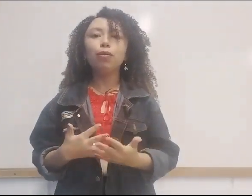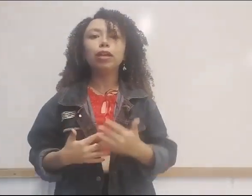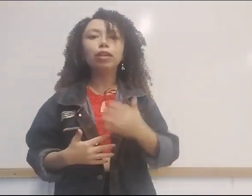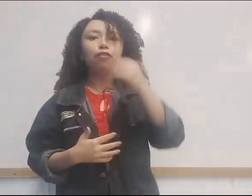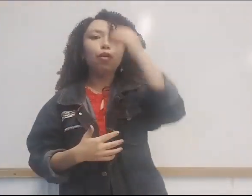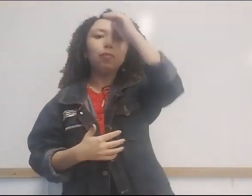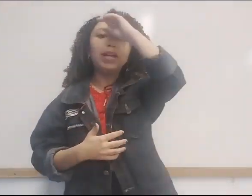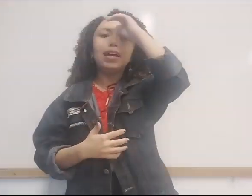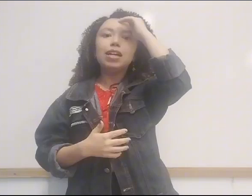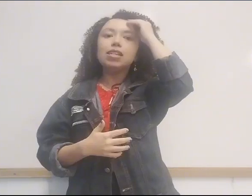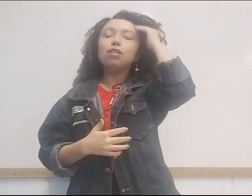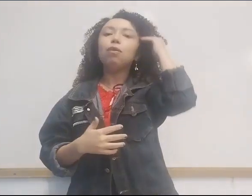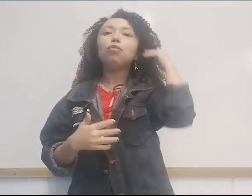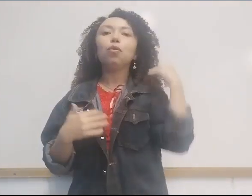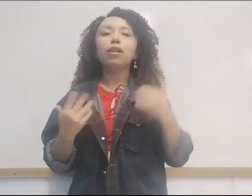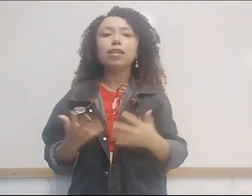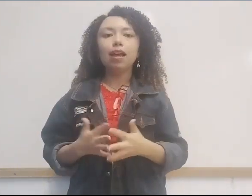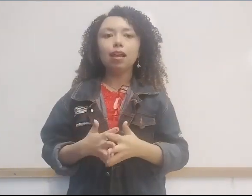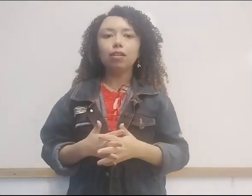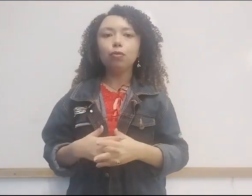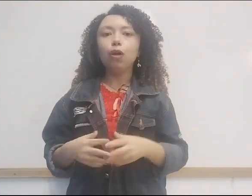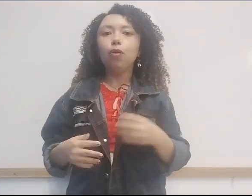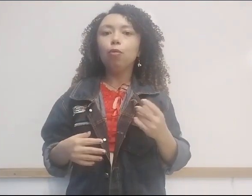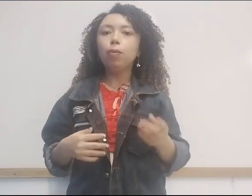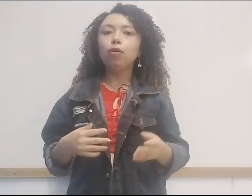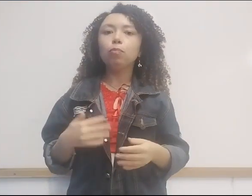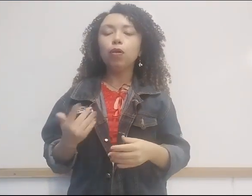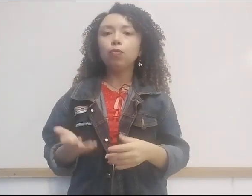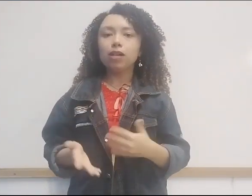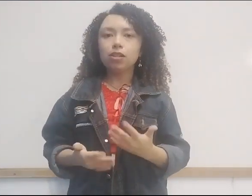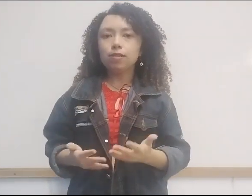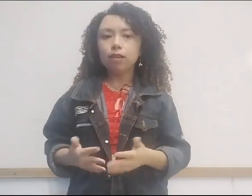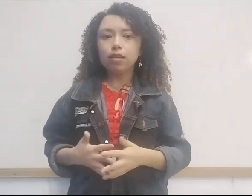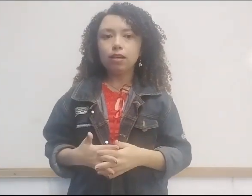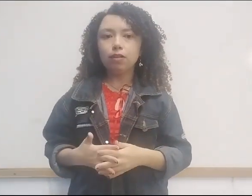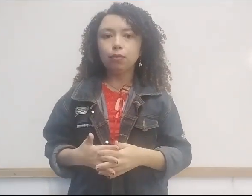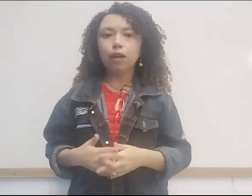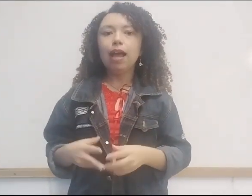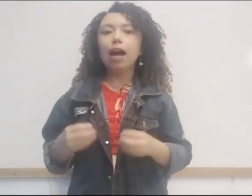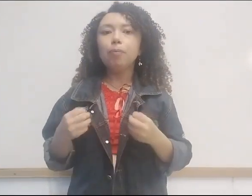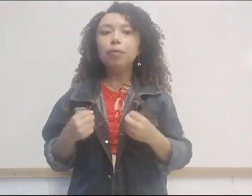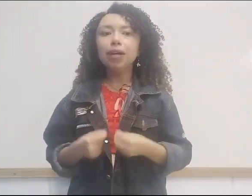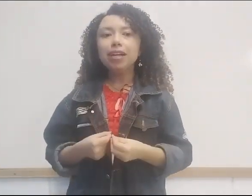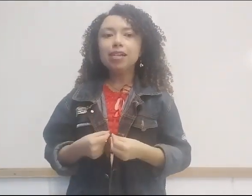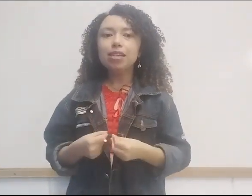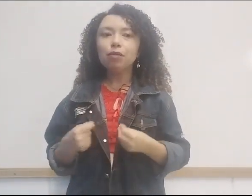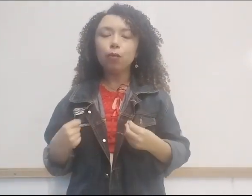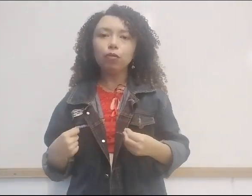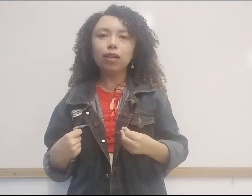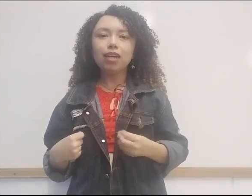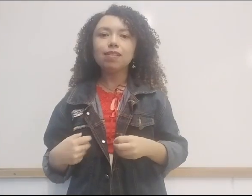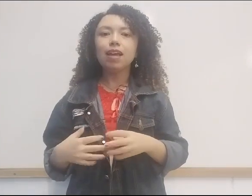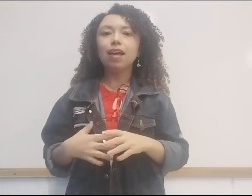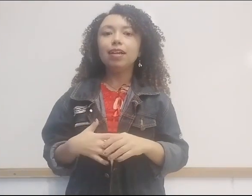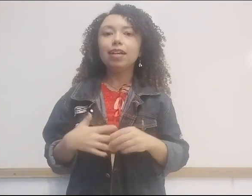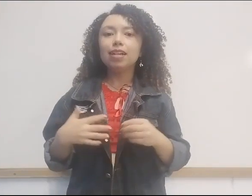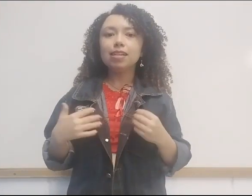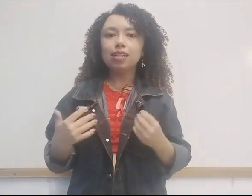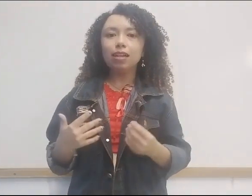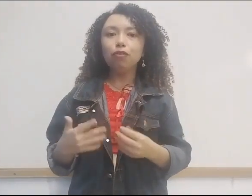informa ter sido o autor desse relato um piloto português desconhecido. A primeira edição em português teria sido